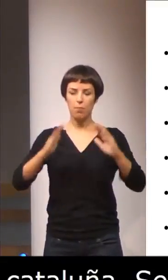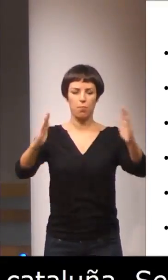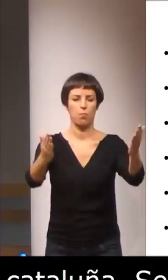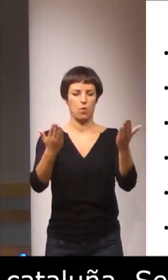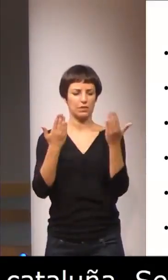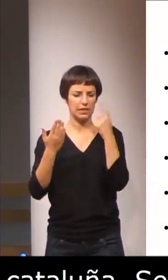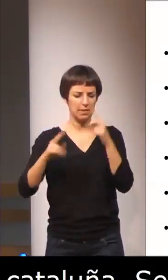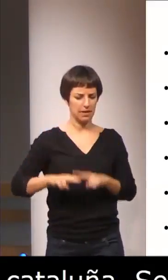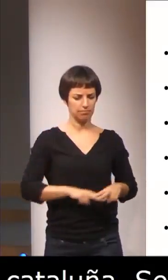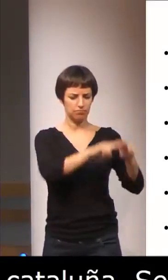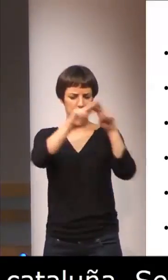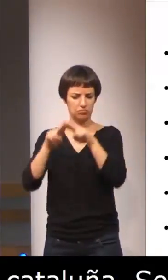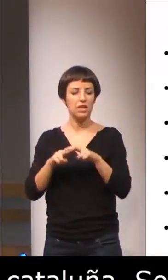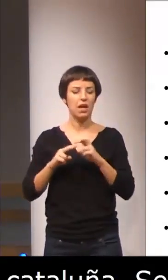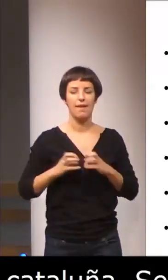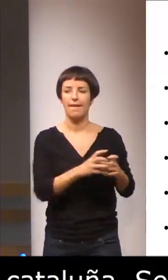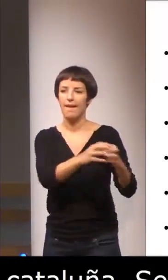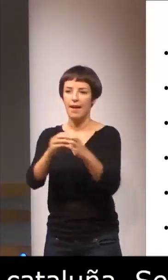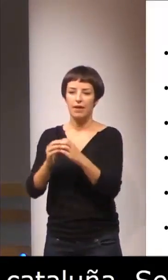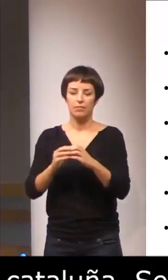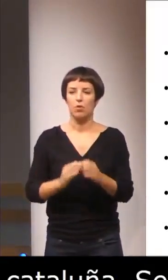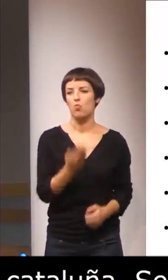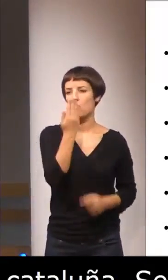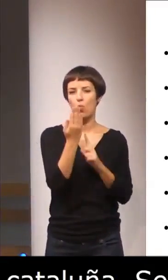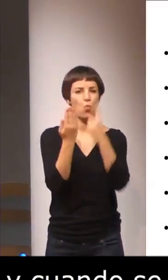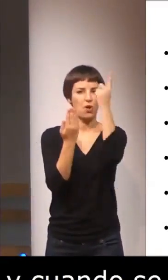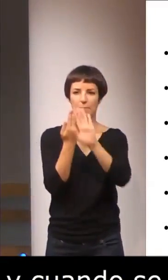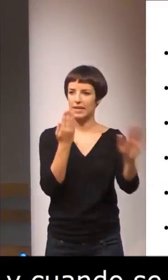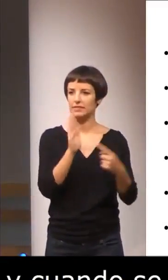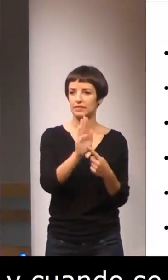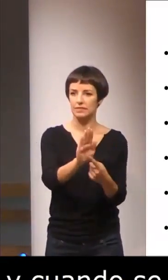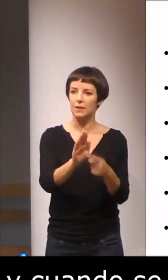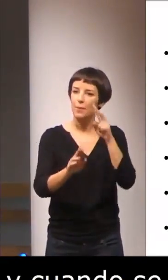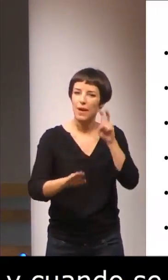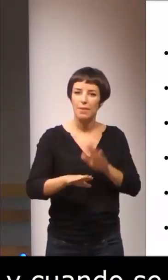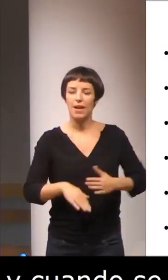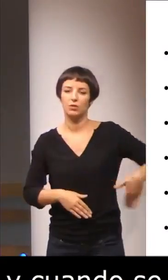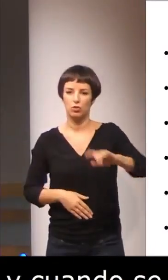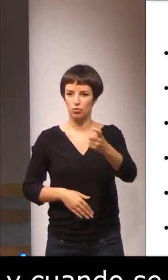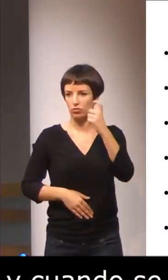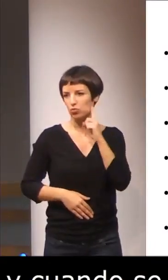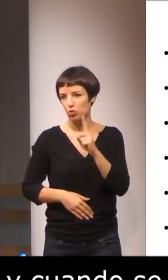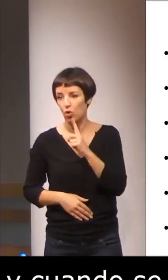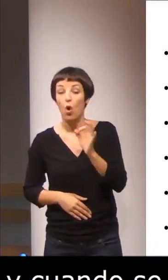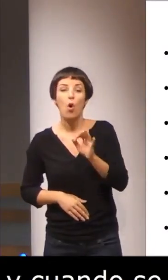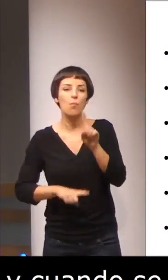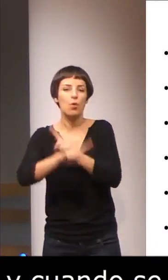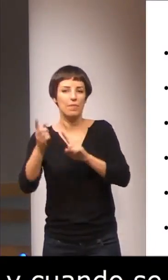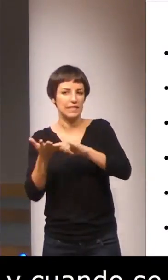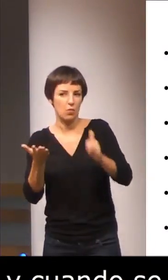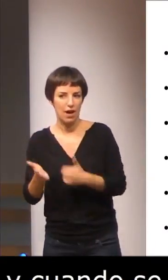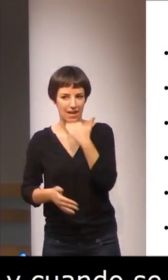de forma consensuada una única propuesta que se utilice para todos los estudiantes sordos o con alteraciones del lenguaje